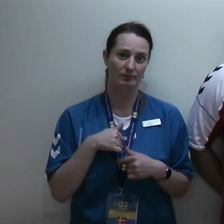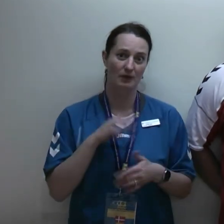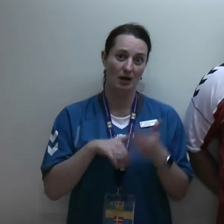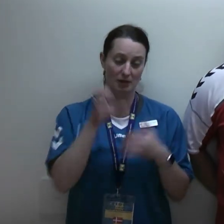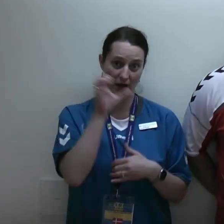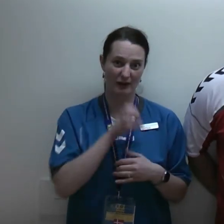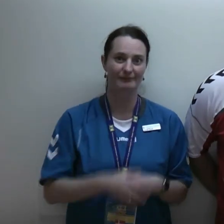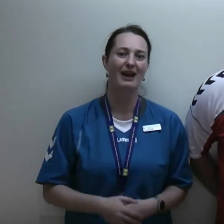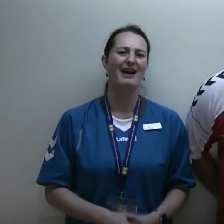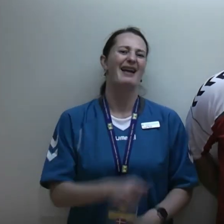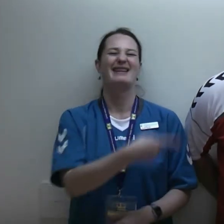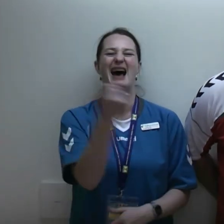Vi skal selvfølgelig feste!